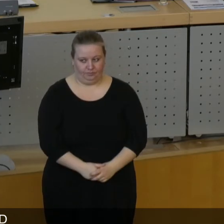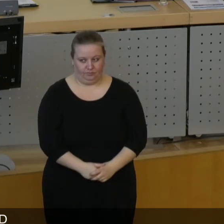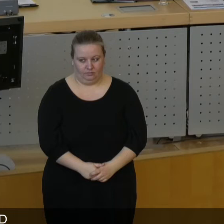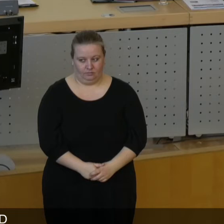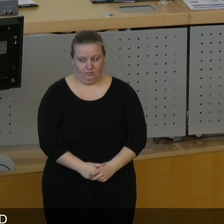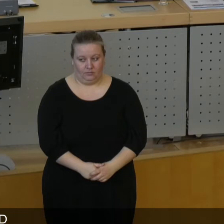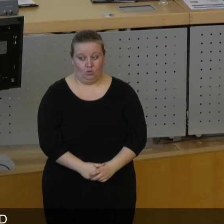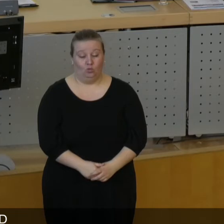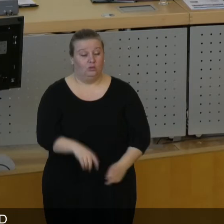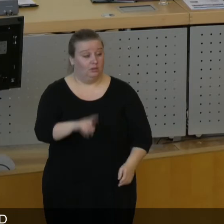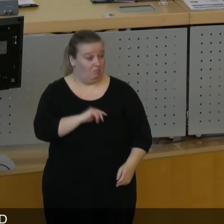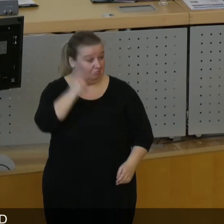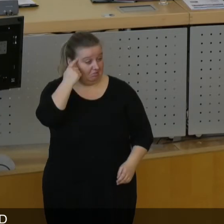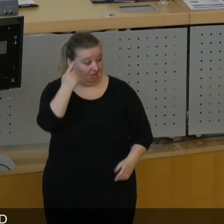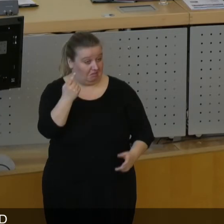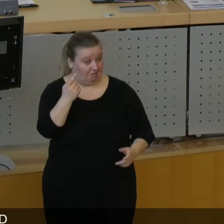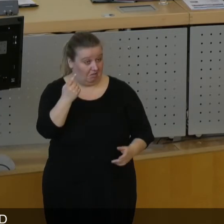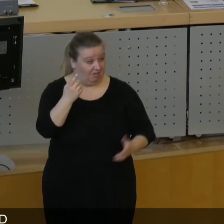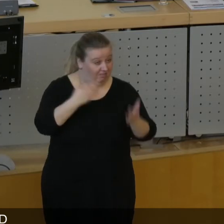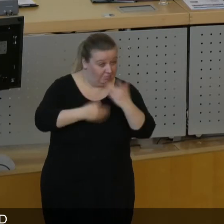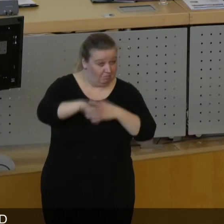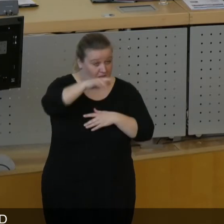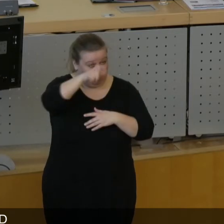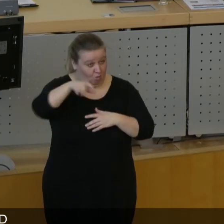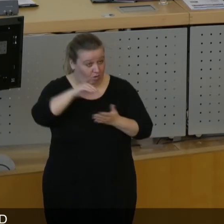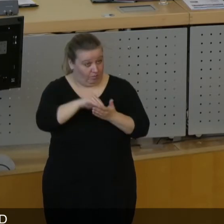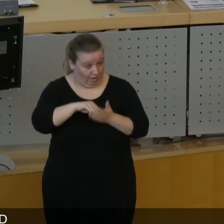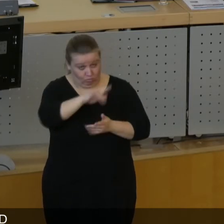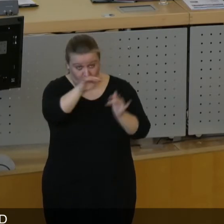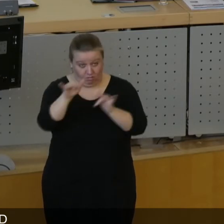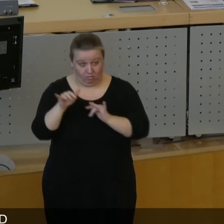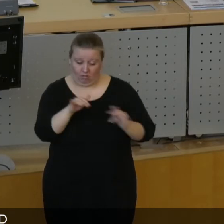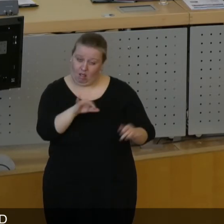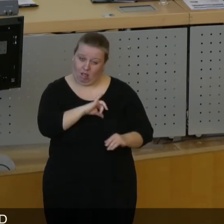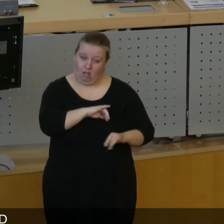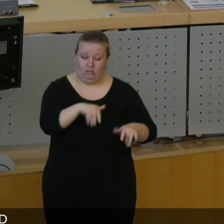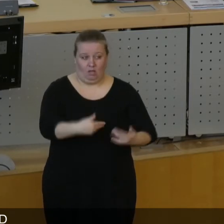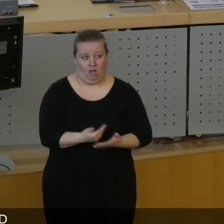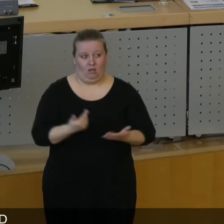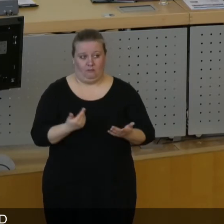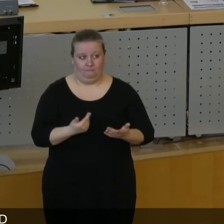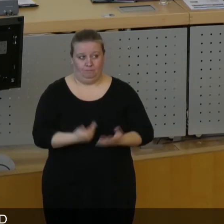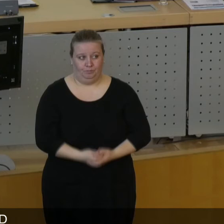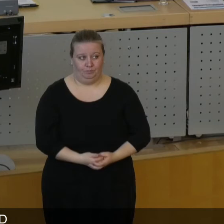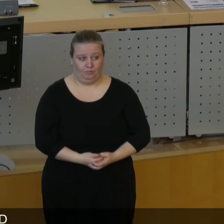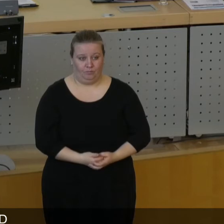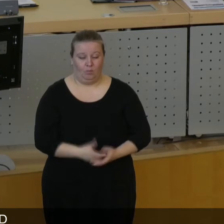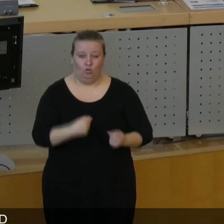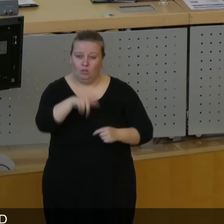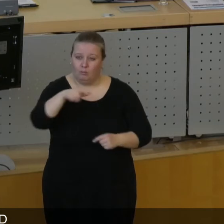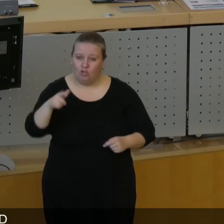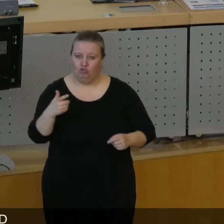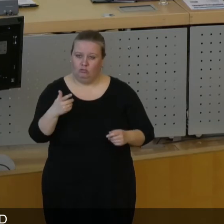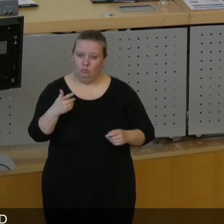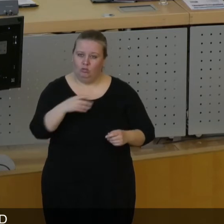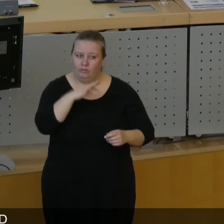Und ich glaube, der Wille nach mehr Bürgerbeteiligung ist in unserer Stadt deutlich erkennbar und deutlich zu spüren. Die Menschen haben an